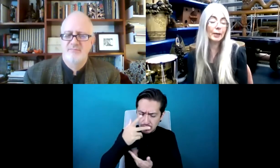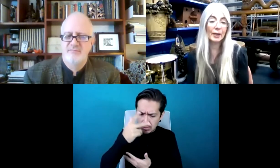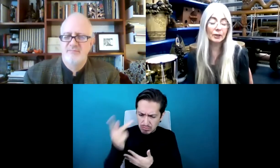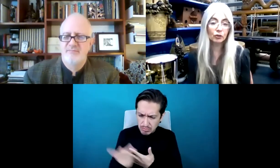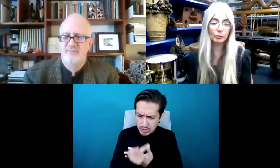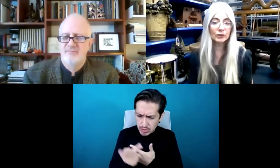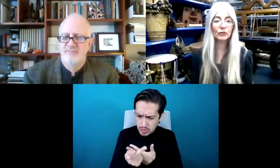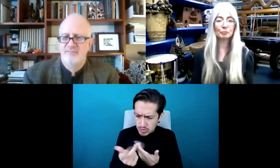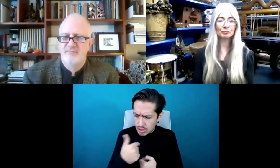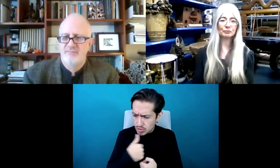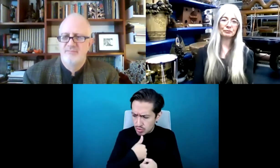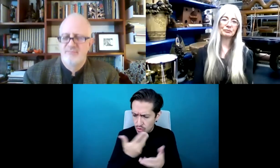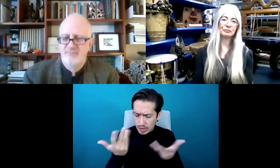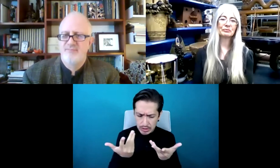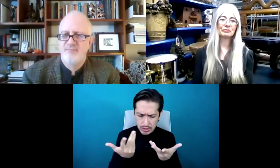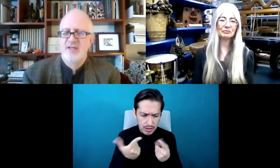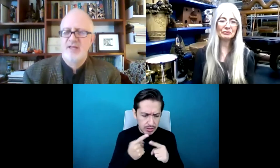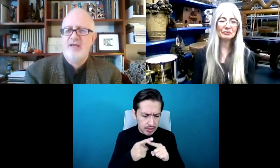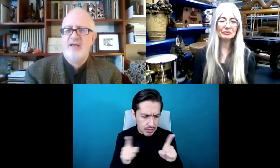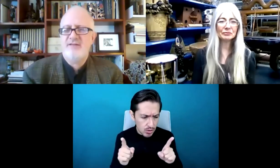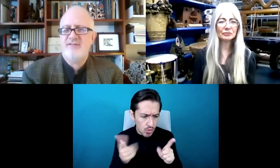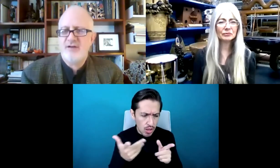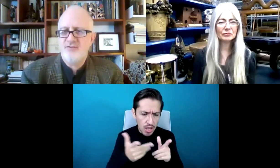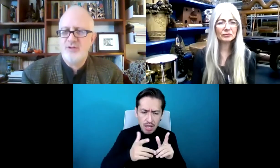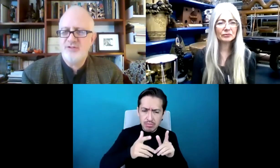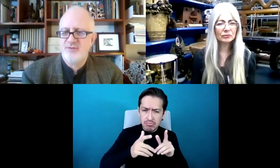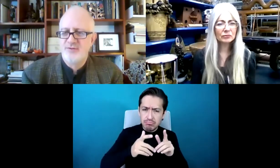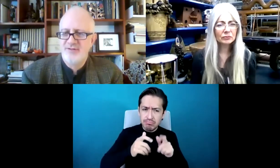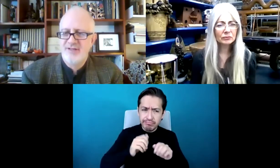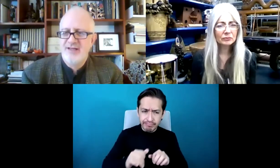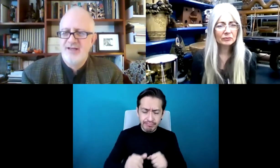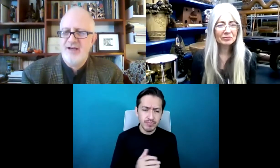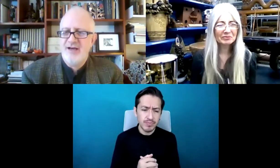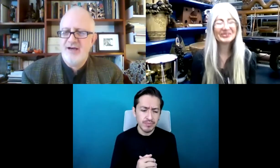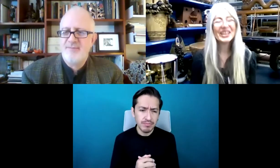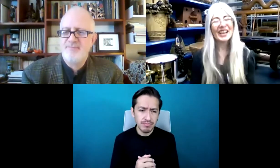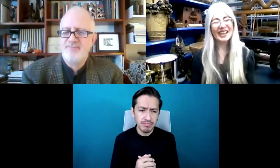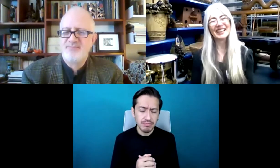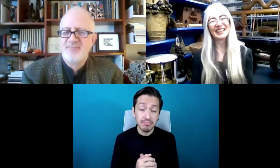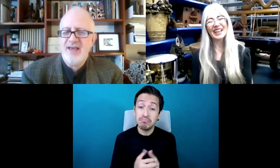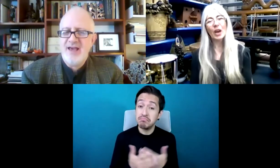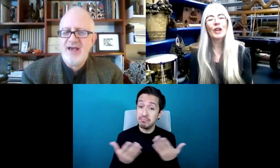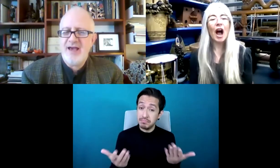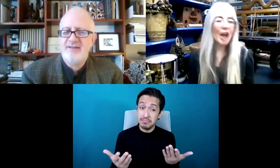hacer que sea distinto a tocar mis instrumentos. Suena maravilloso.